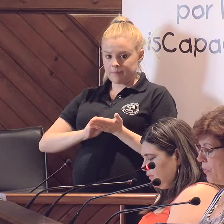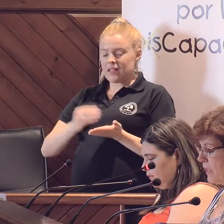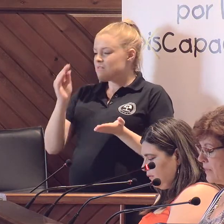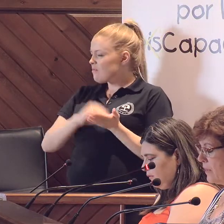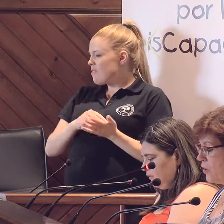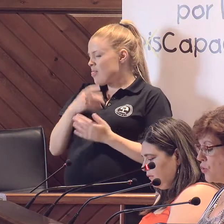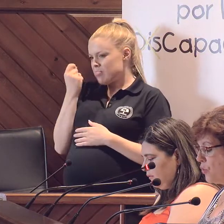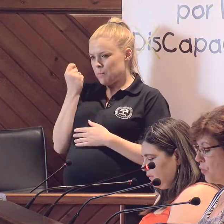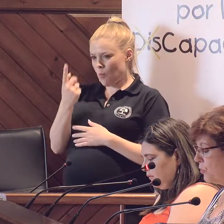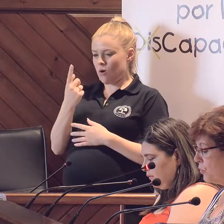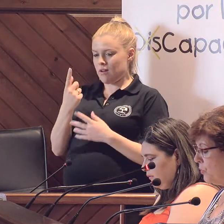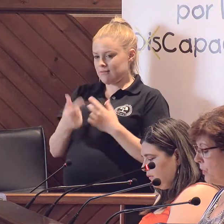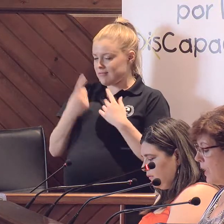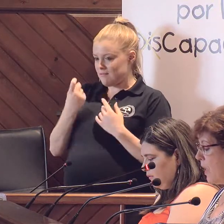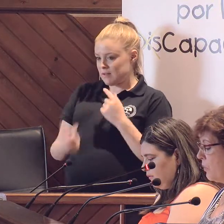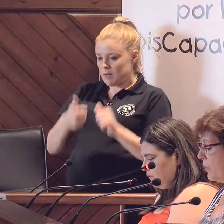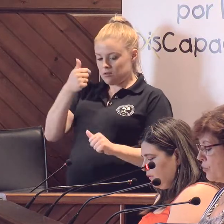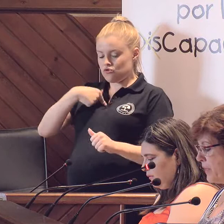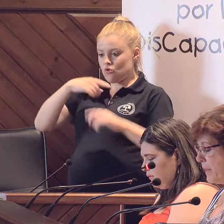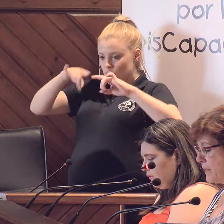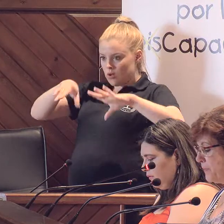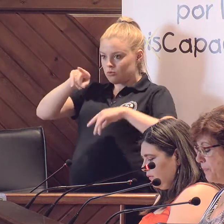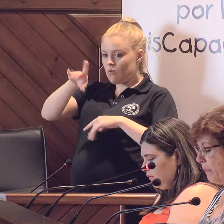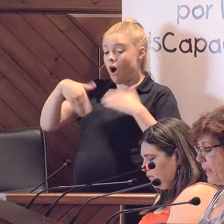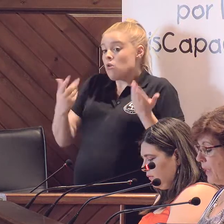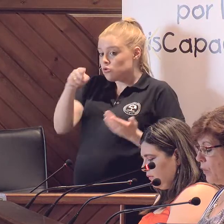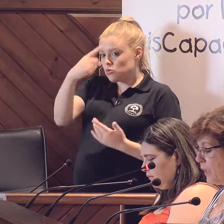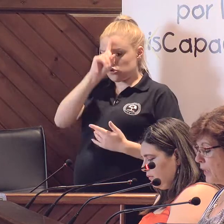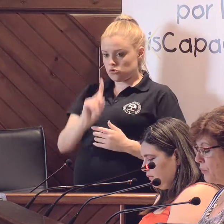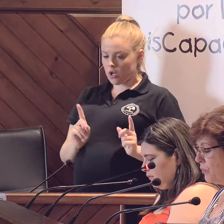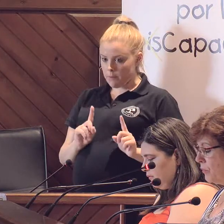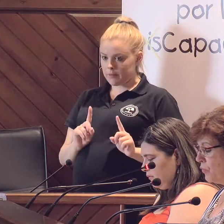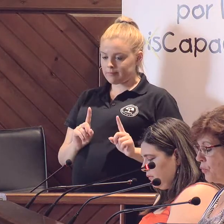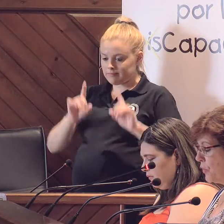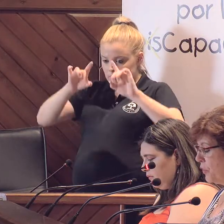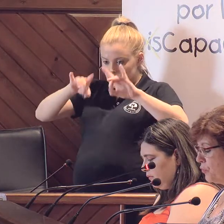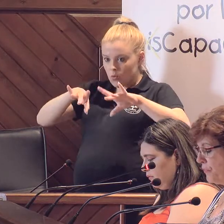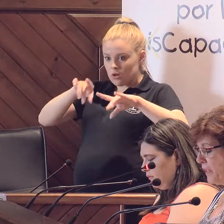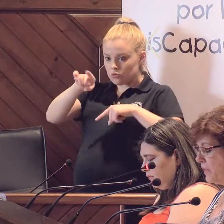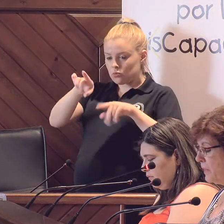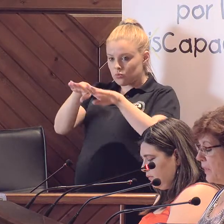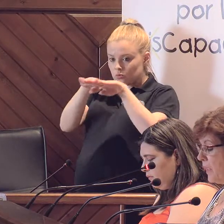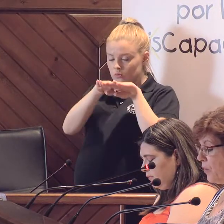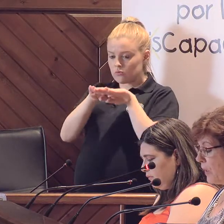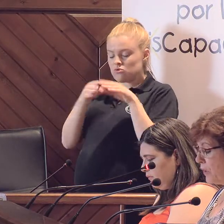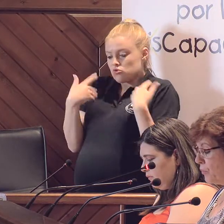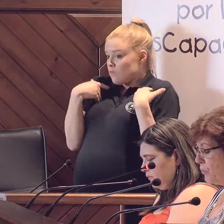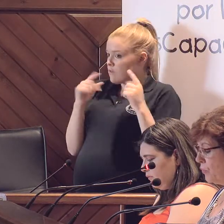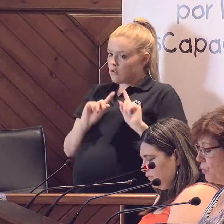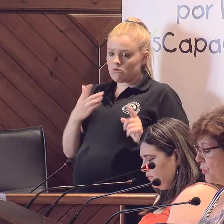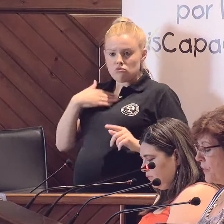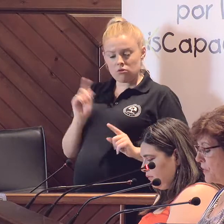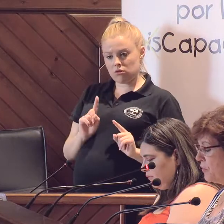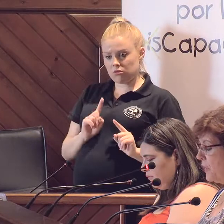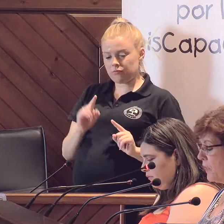fuesen pocas. Soy como tú, aunque no lo sepas. Igual que tú, yo no quiero sufrir. Igual que